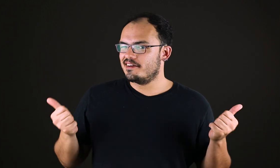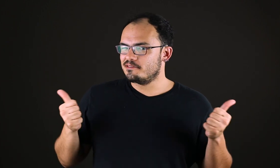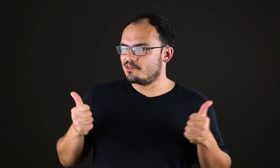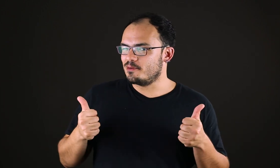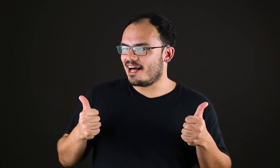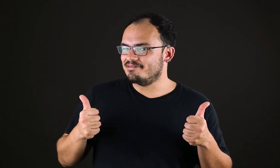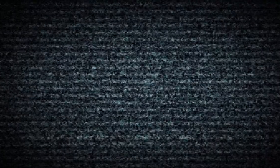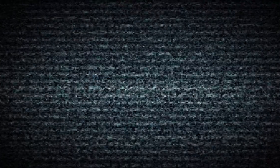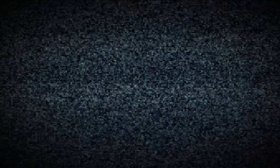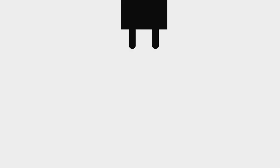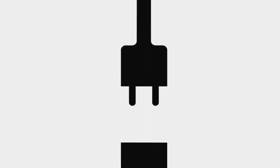Vamos lá!